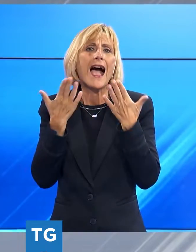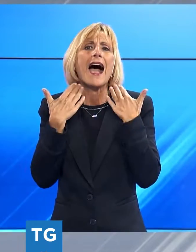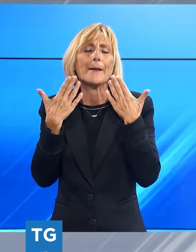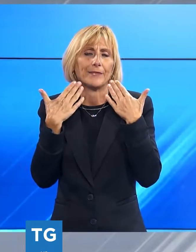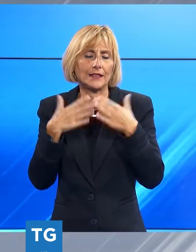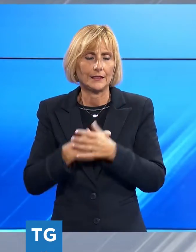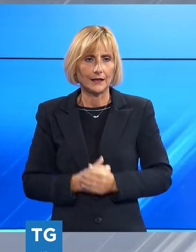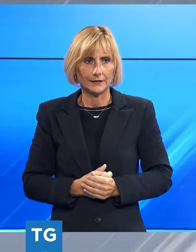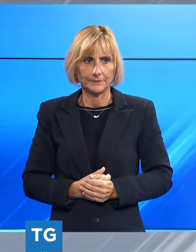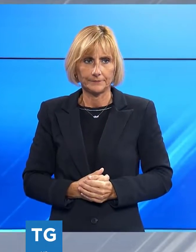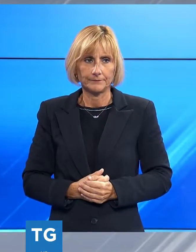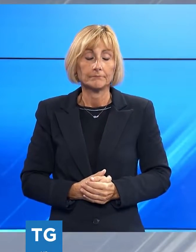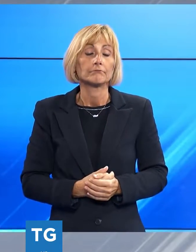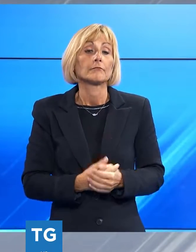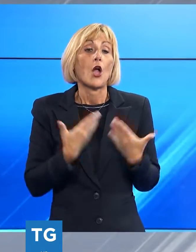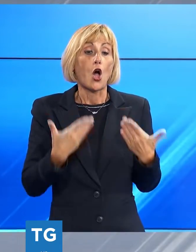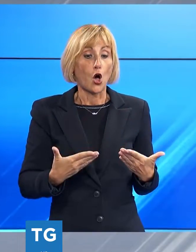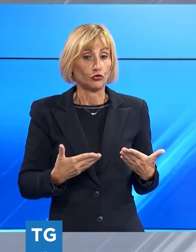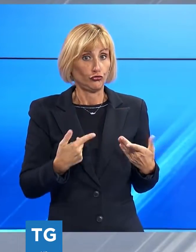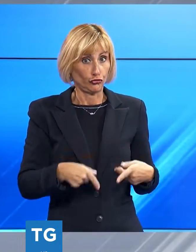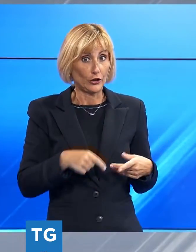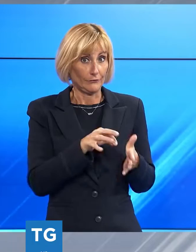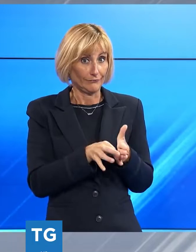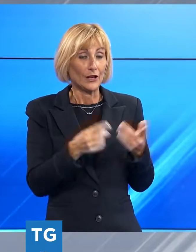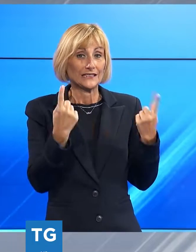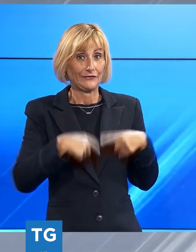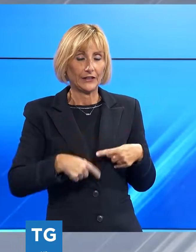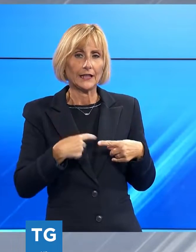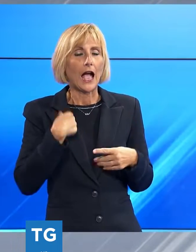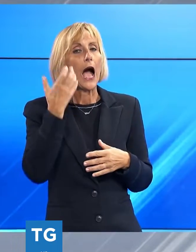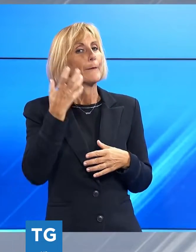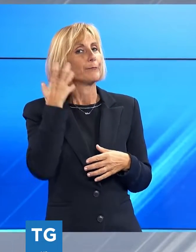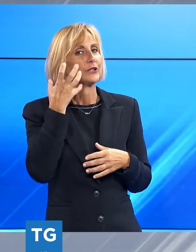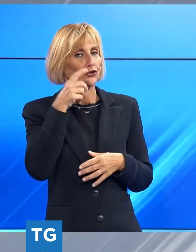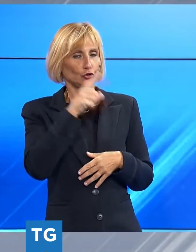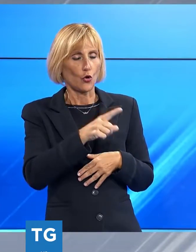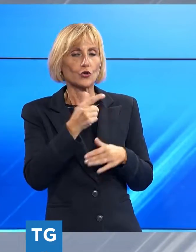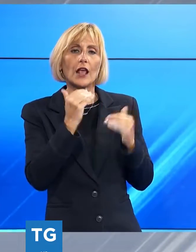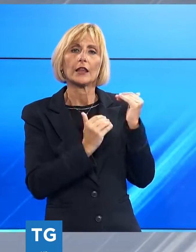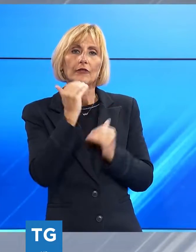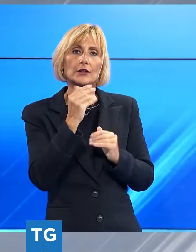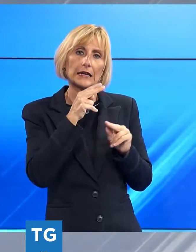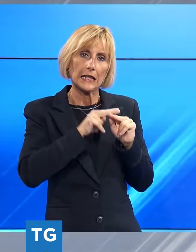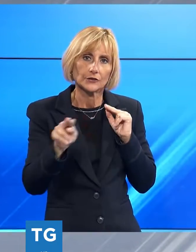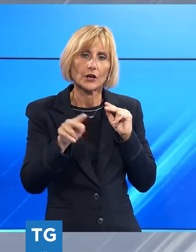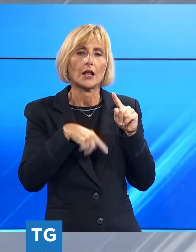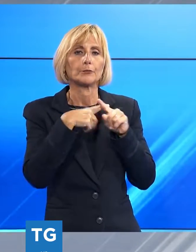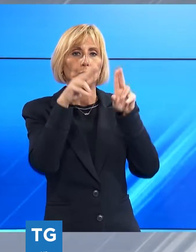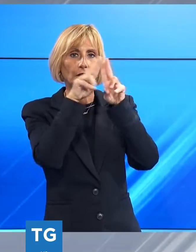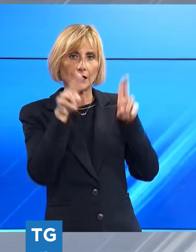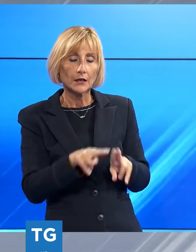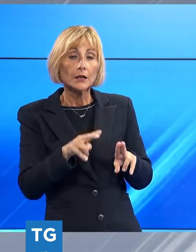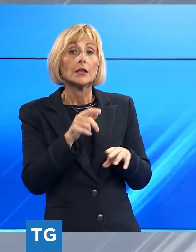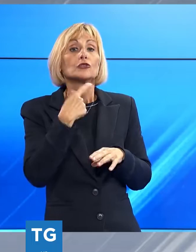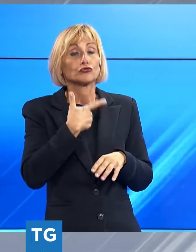ambiziosissime oggi e anche molto pericolose per il contesto nazionale e internazionale. Non solo l'energia,